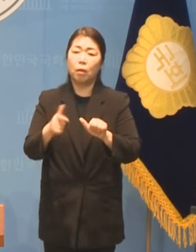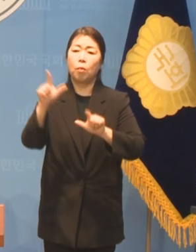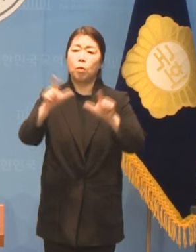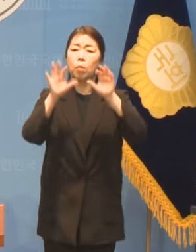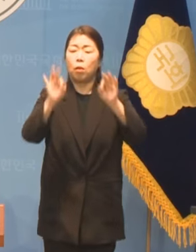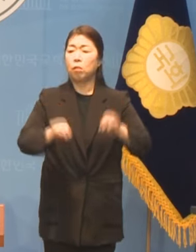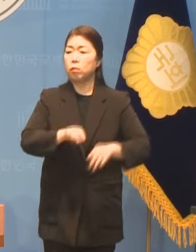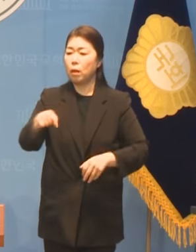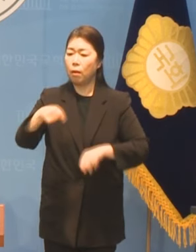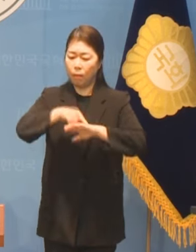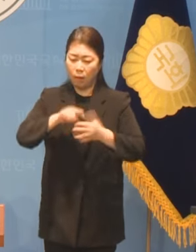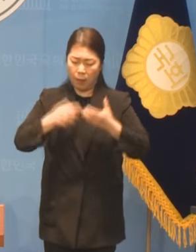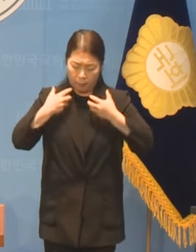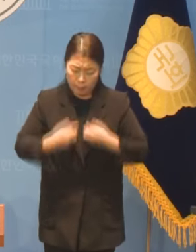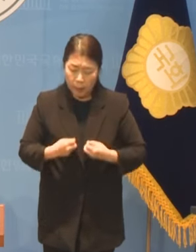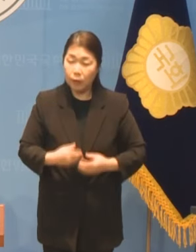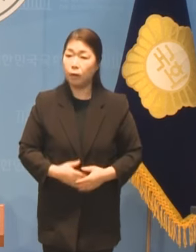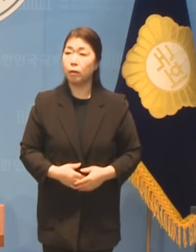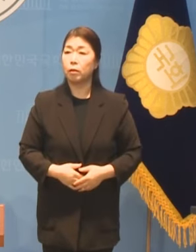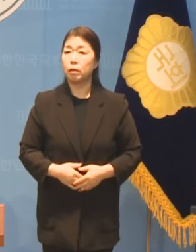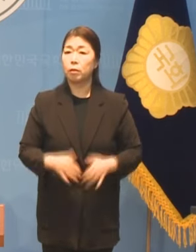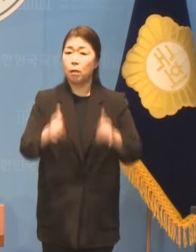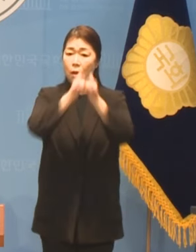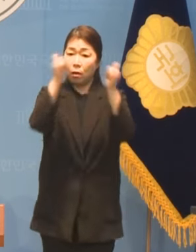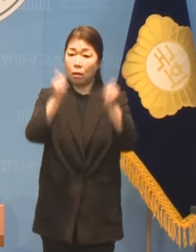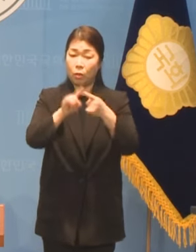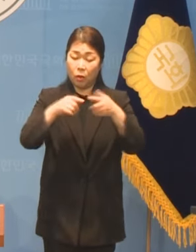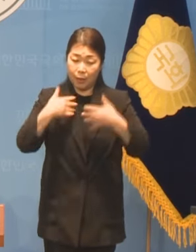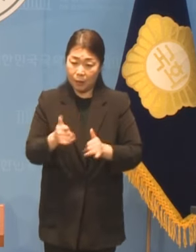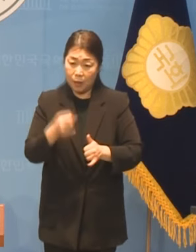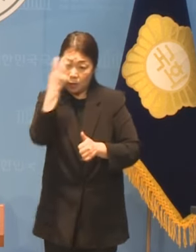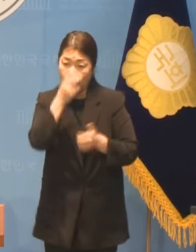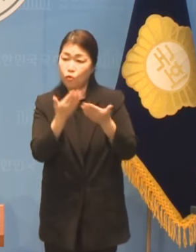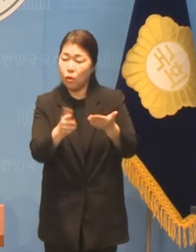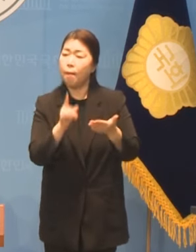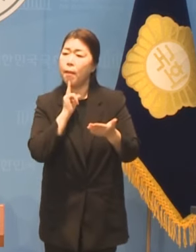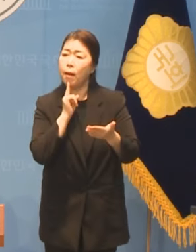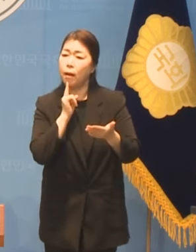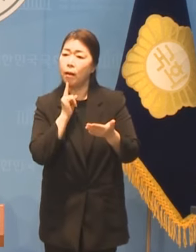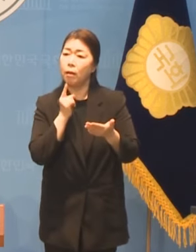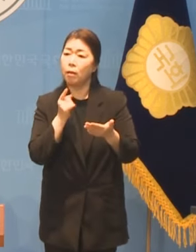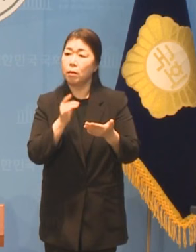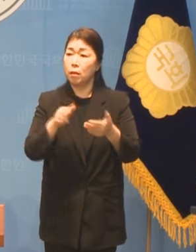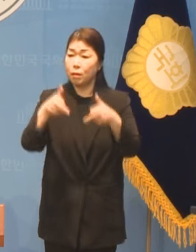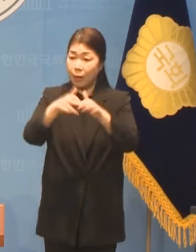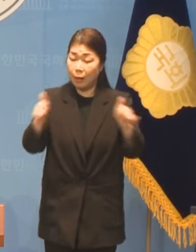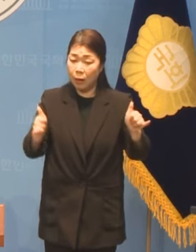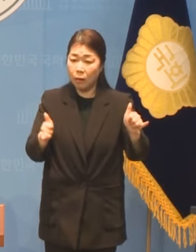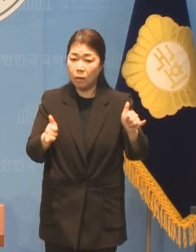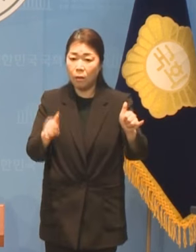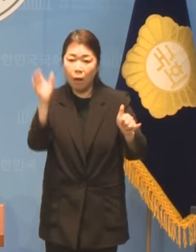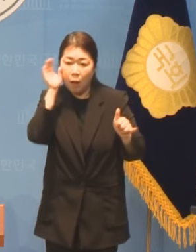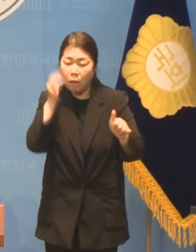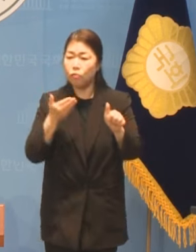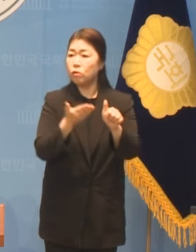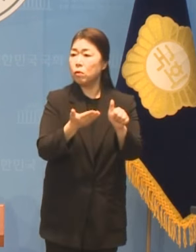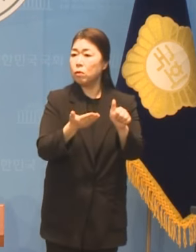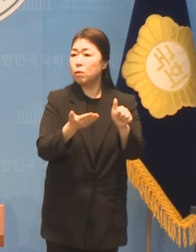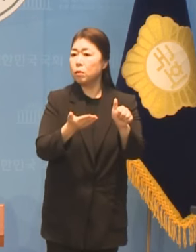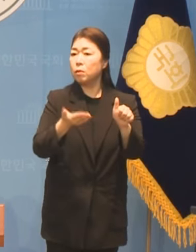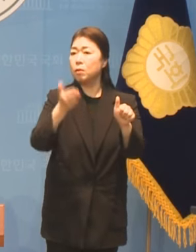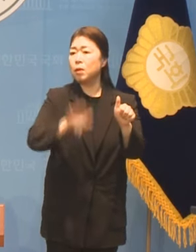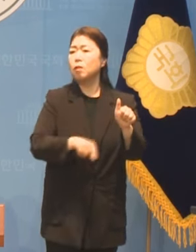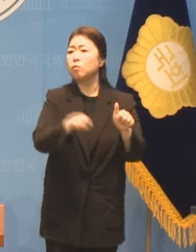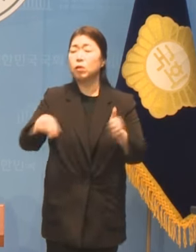민주당은 사회적 약자를 지킨다는 말로 장애인과 국민을 희망 공문시키고 있습니다 장애인들은 하루를